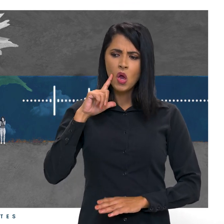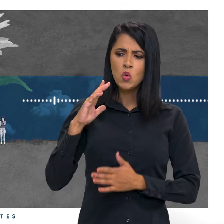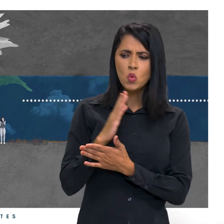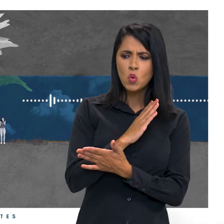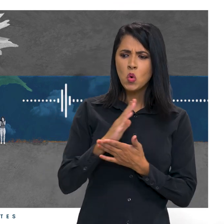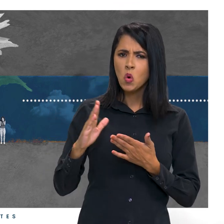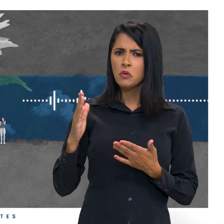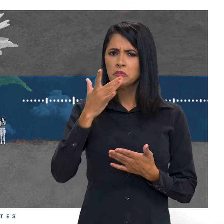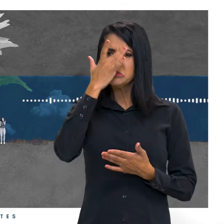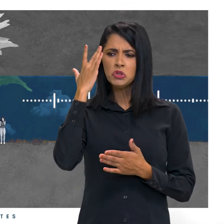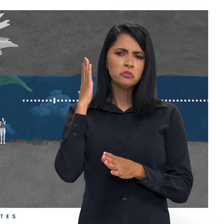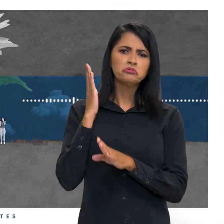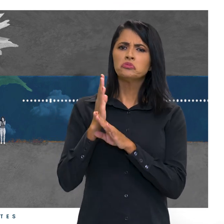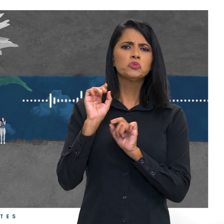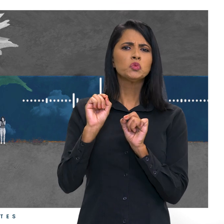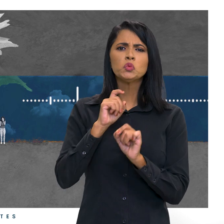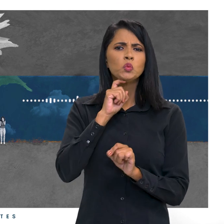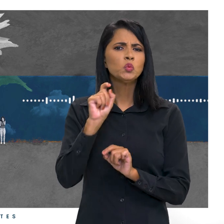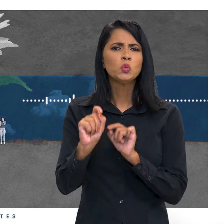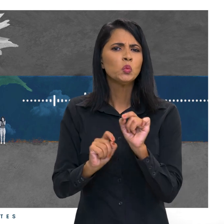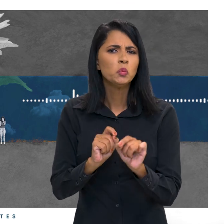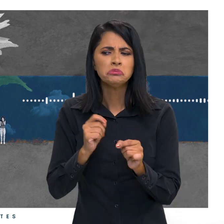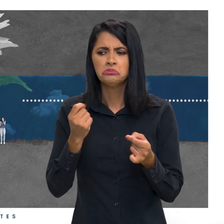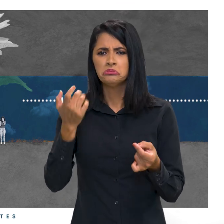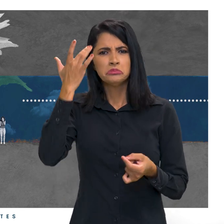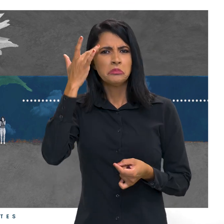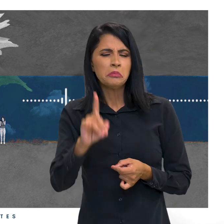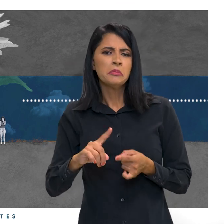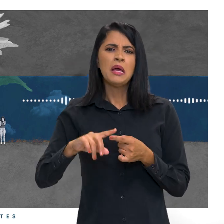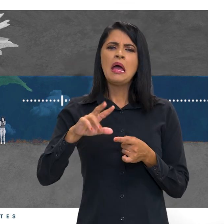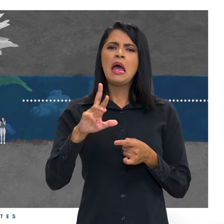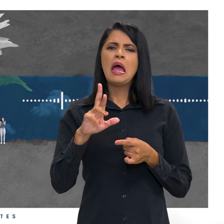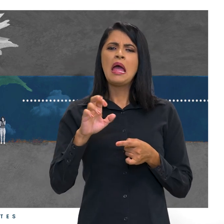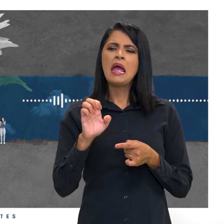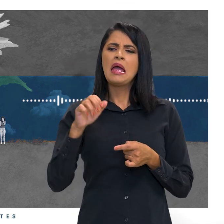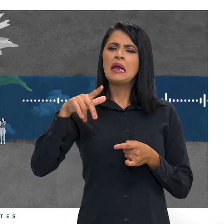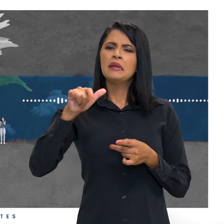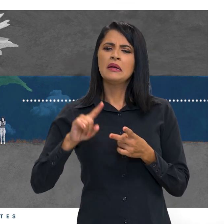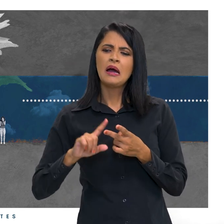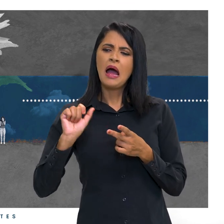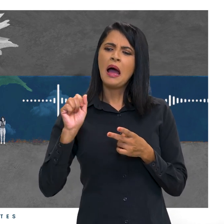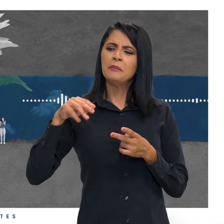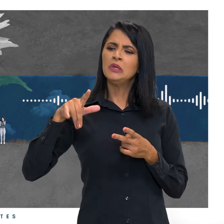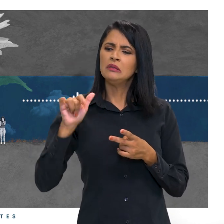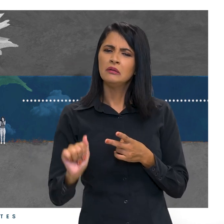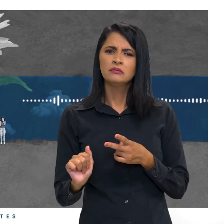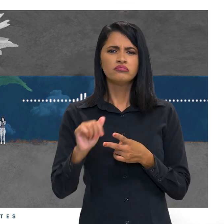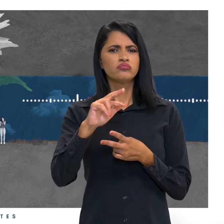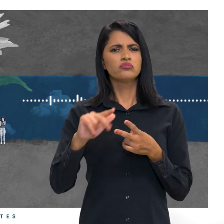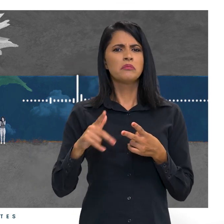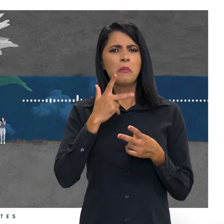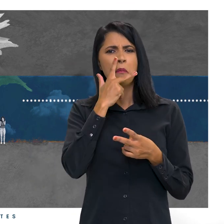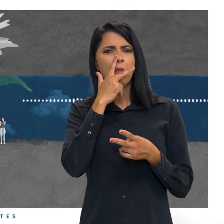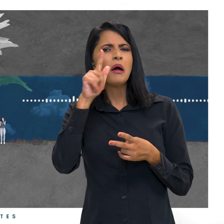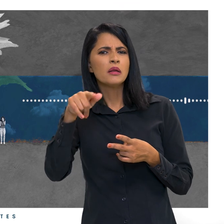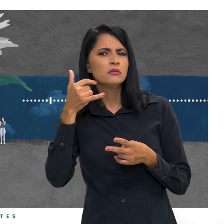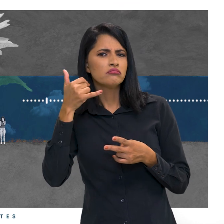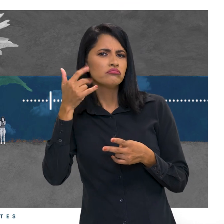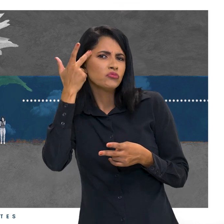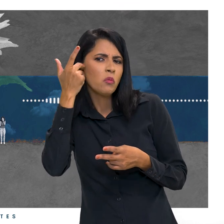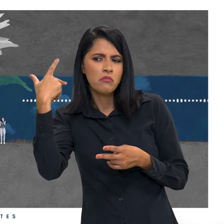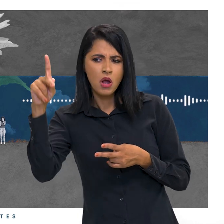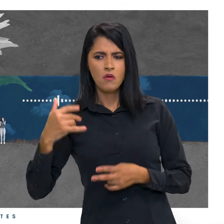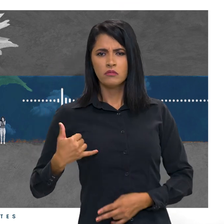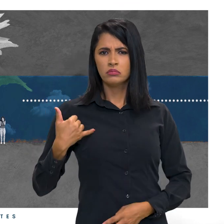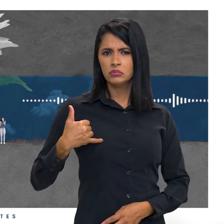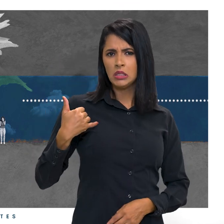ninguém conseguia descobrir o que eram, entre hérnia, amígdala, as coisas que são consideradas normais para a idade dele, para dar